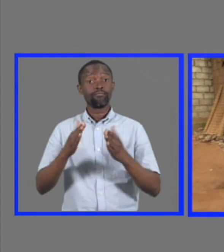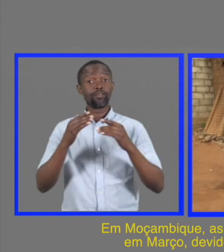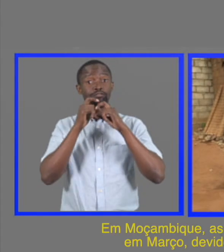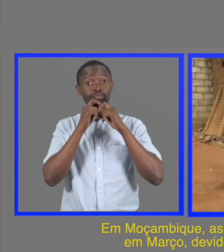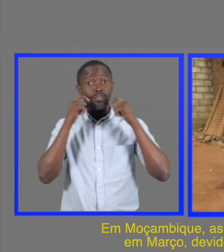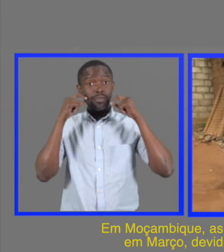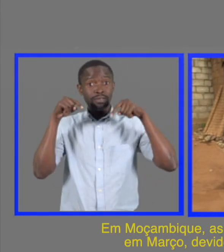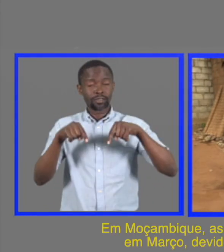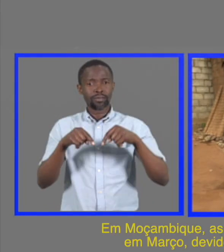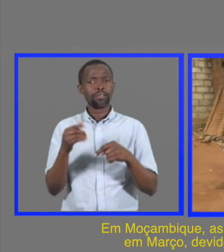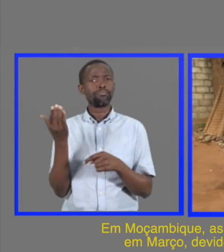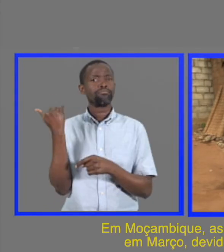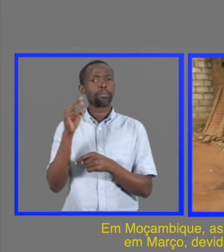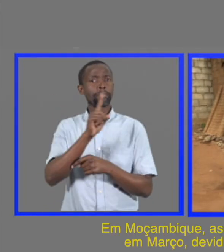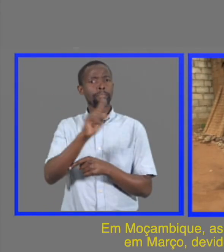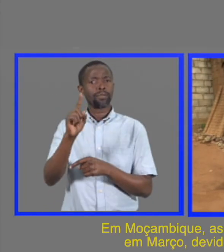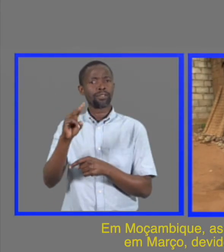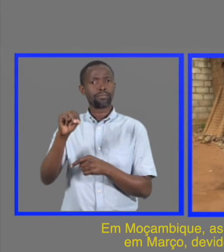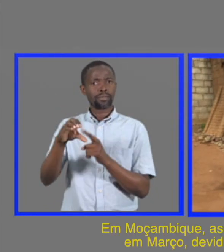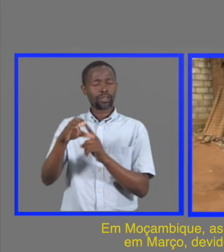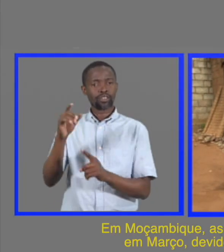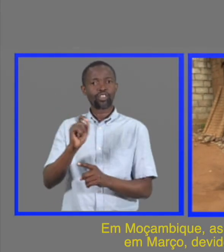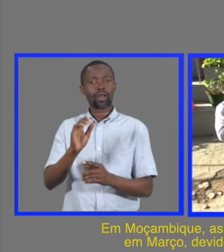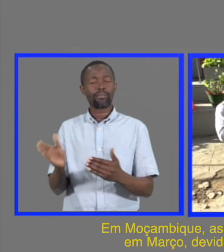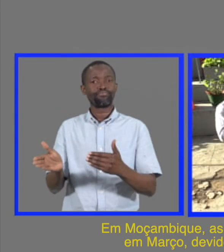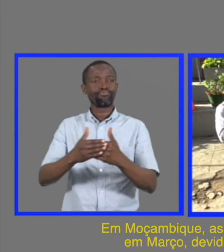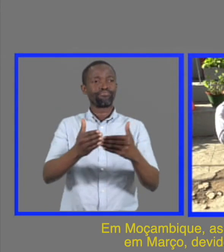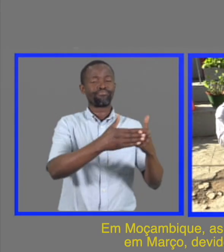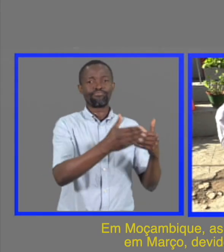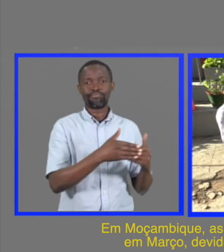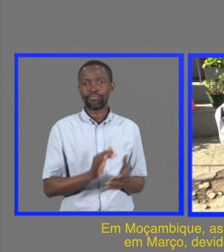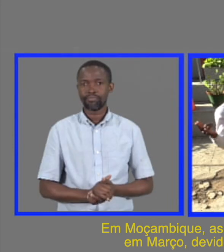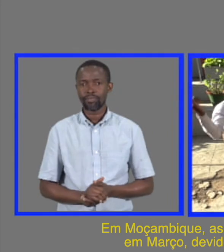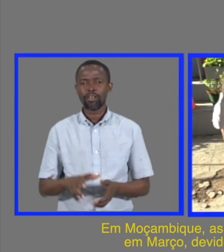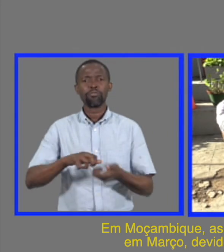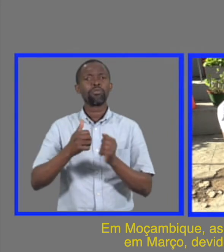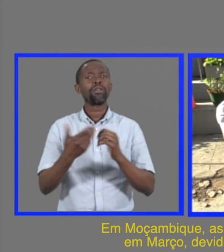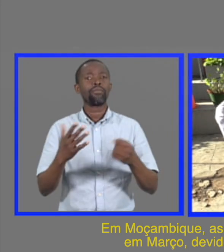Em Moçambique, as aulas foram interrompidas em março, devido ao novo coronavírus.